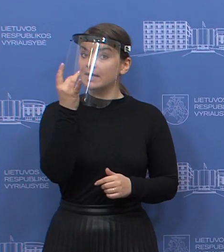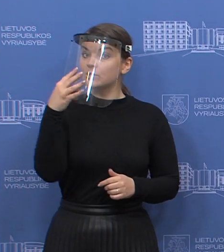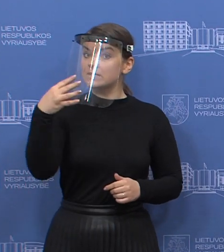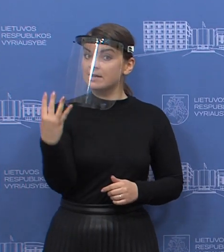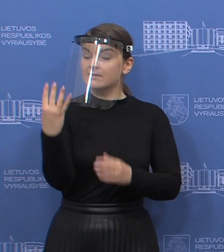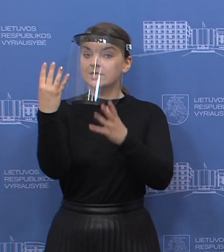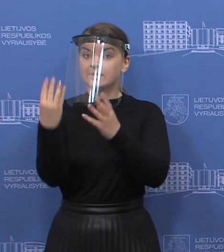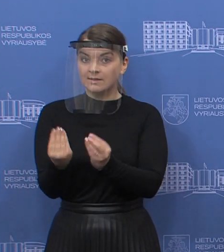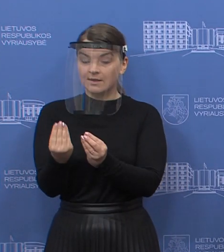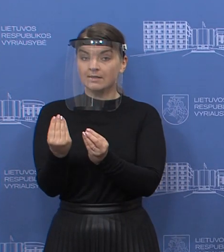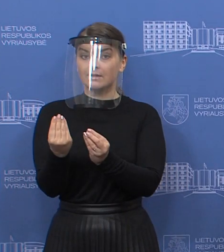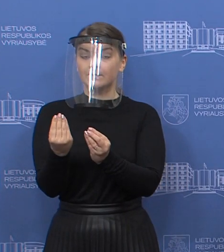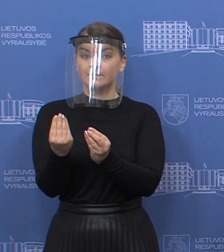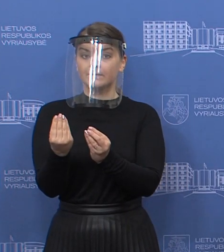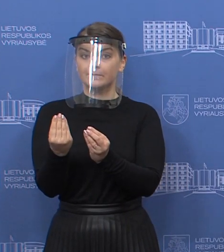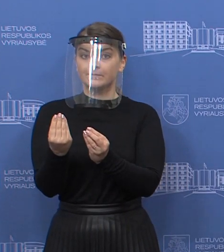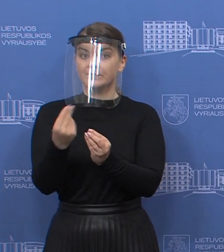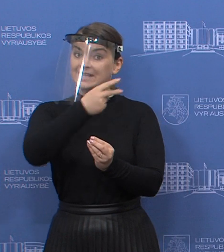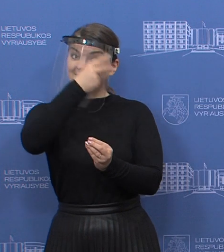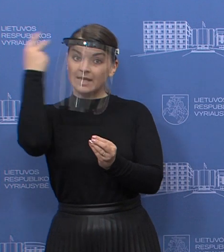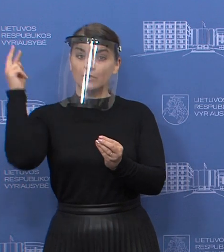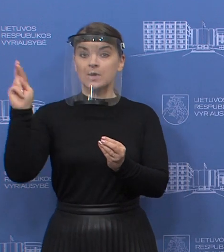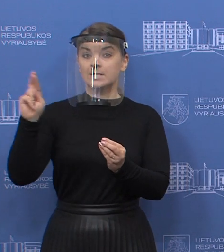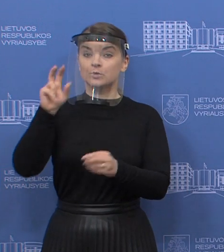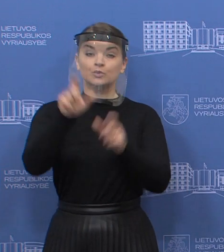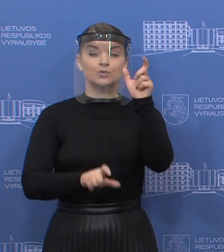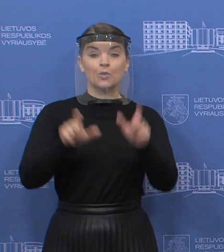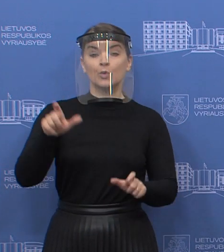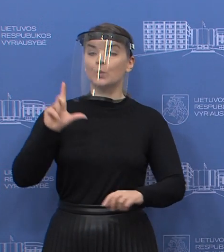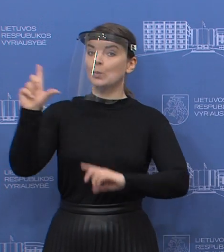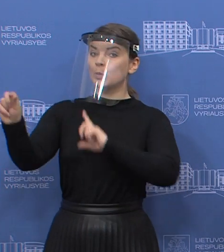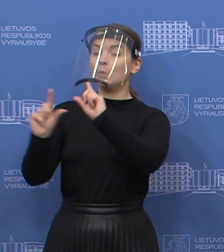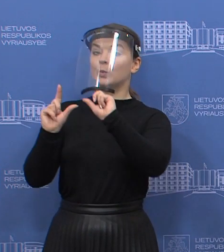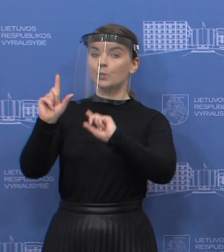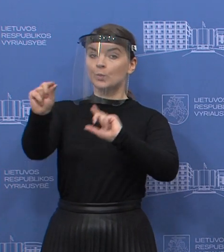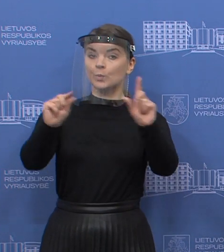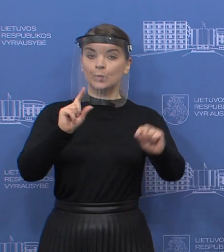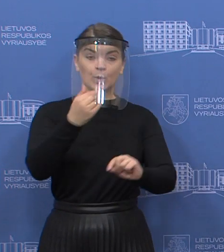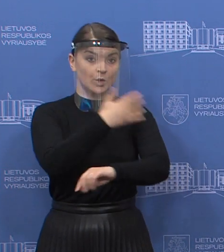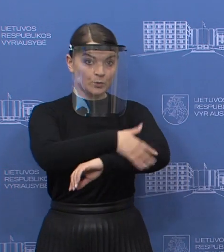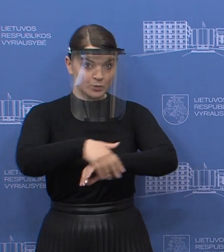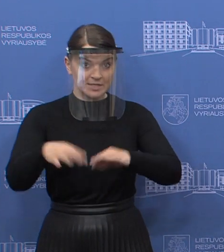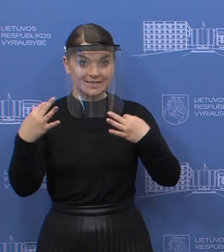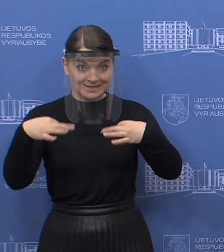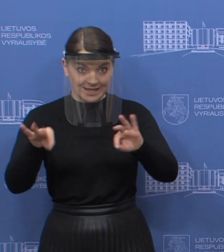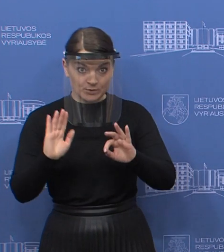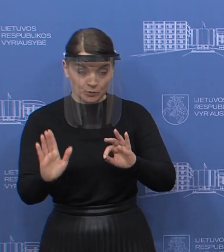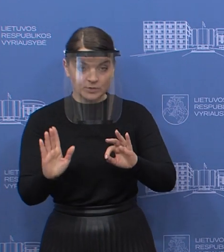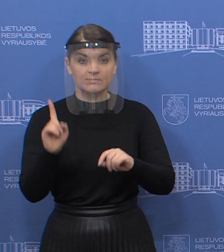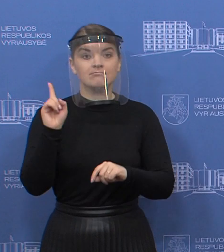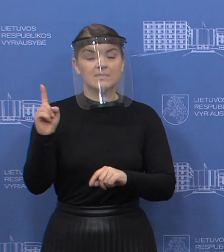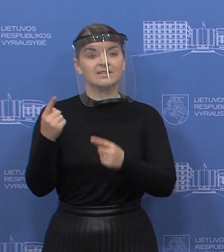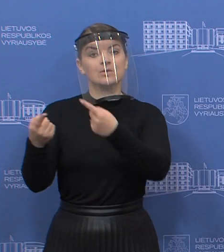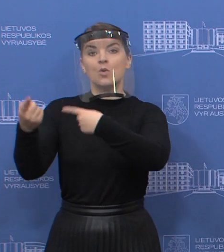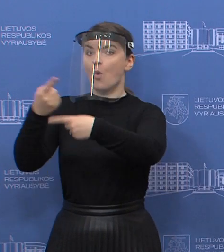dienos, nebūtų sribojamas Lietuvos Respublikos spriečių išvykimas į užsienio valstybės, tačiau grįžimas, grįžimas